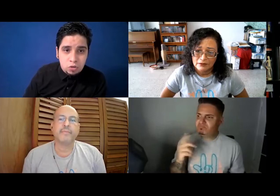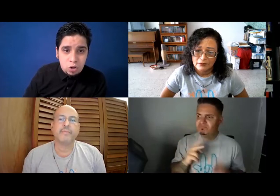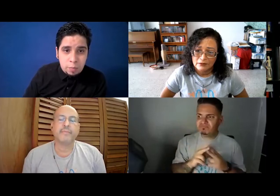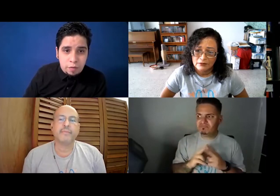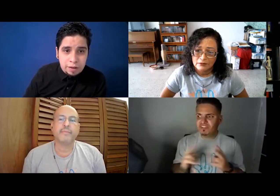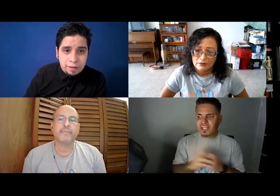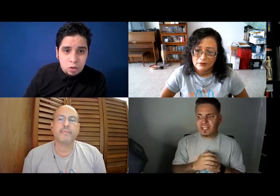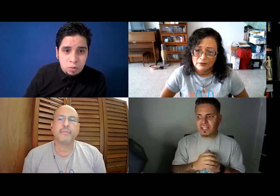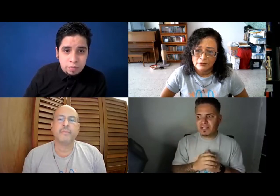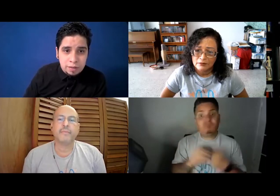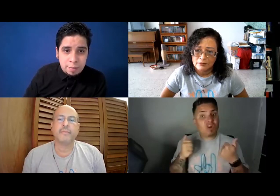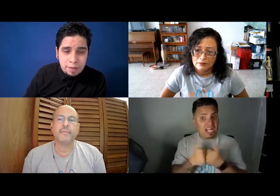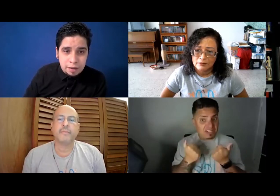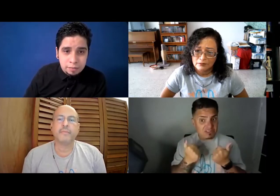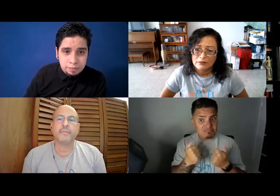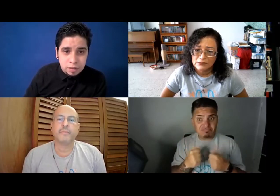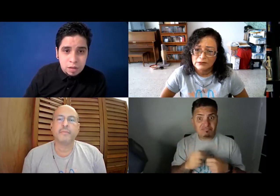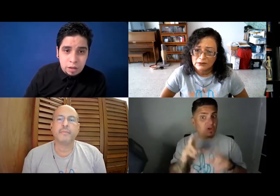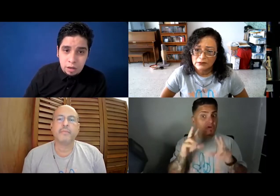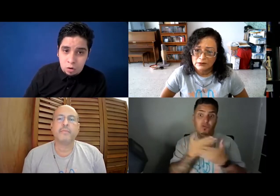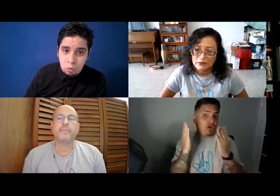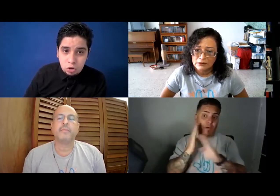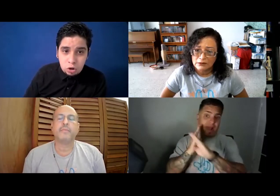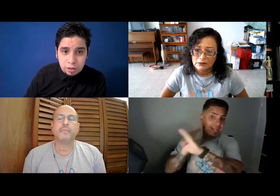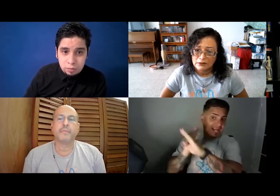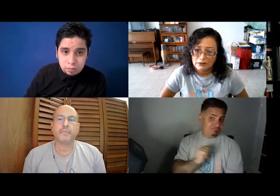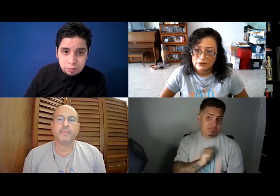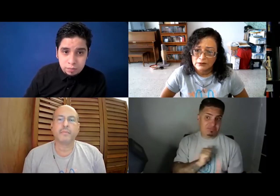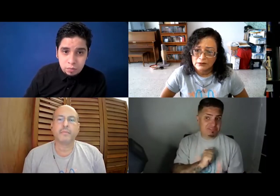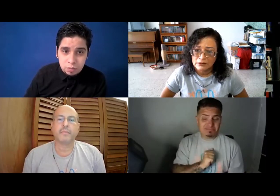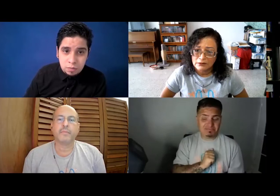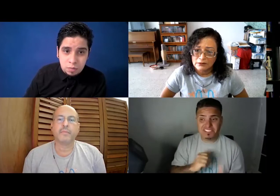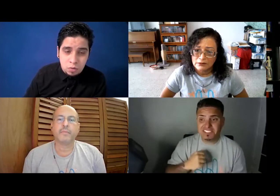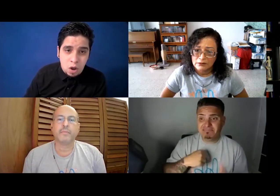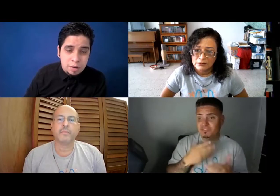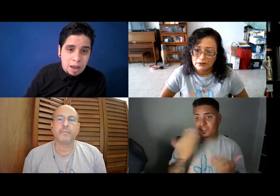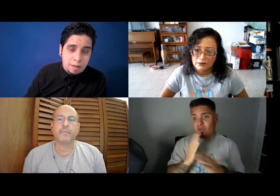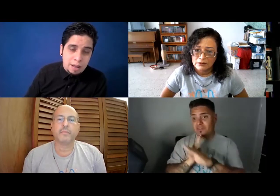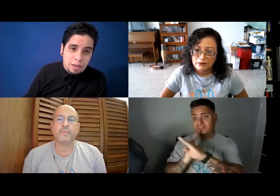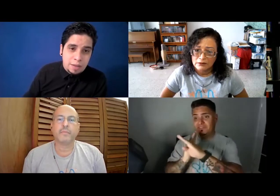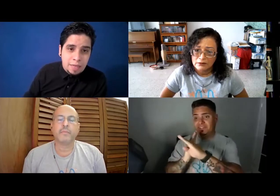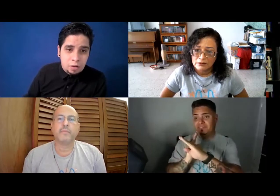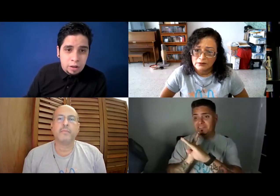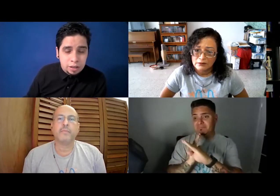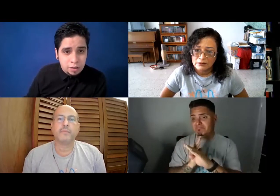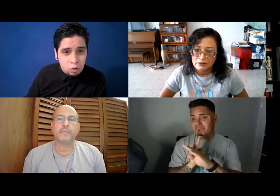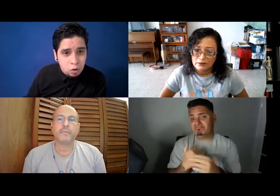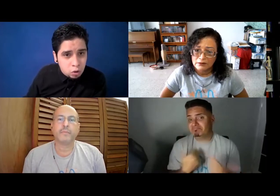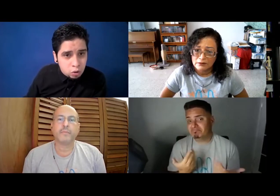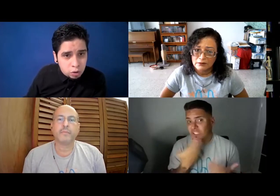sordo pues fui creciendo de esa manera, con muchos retos, no había, ¿verdad? No sabía nada relacionado con lo, con